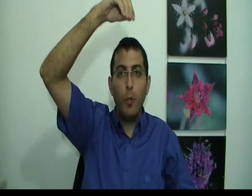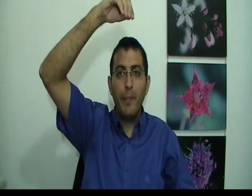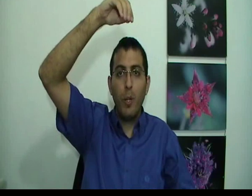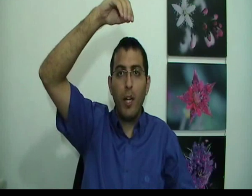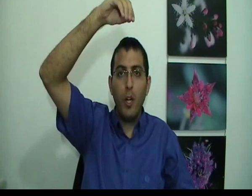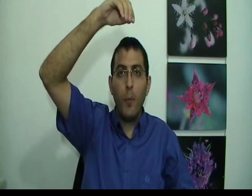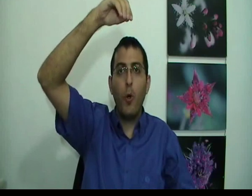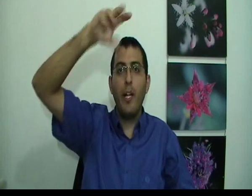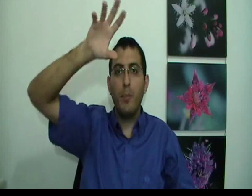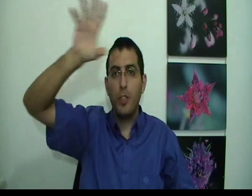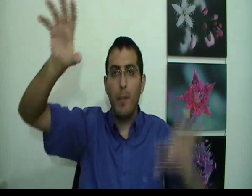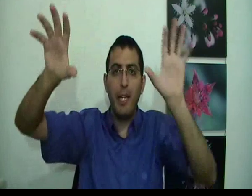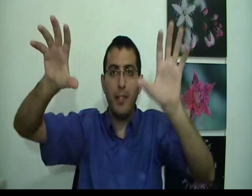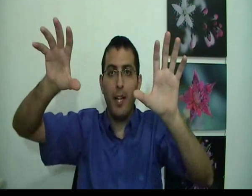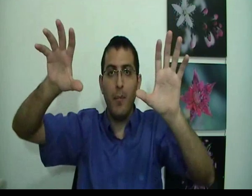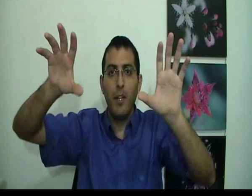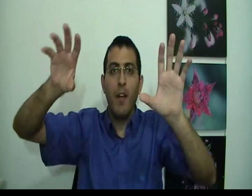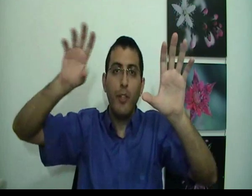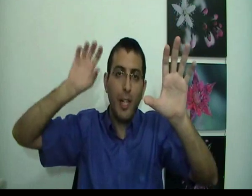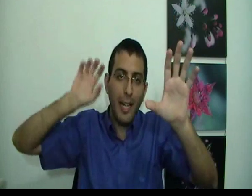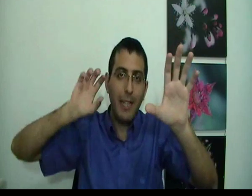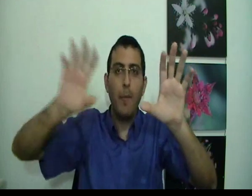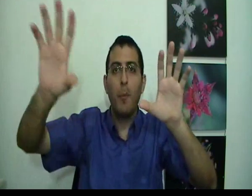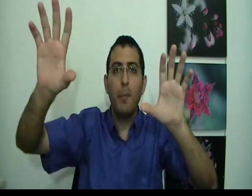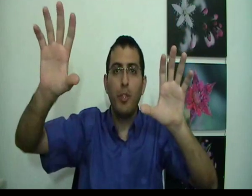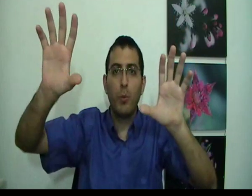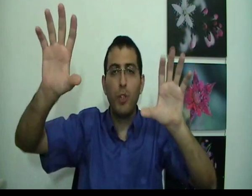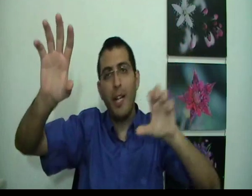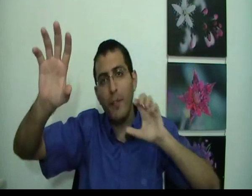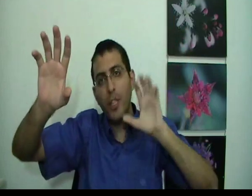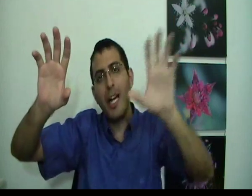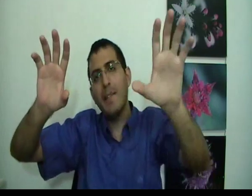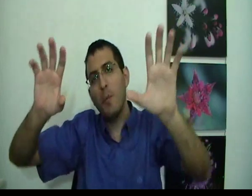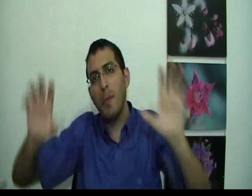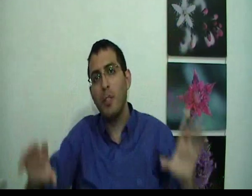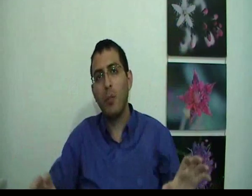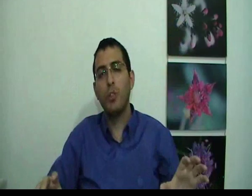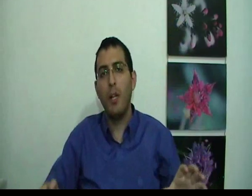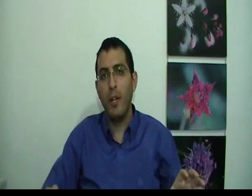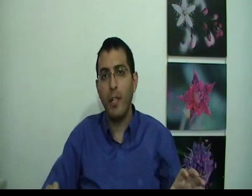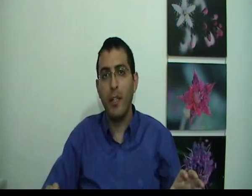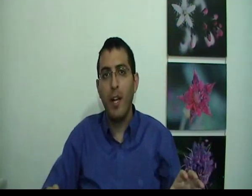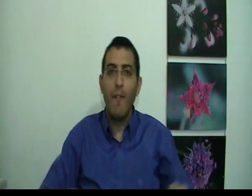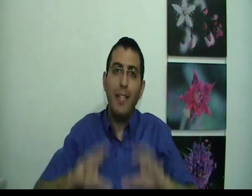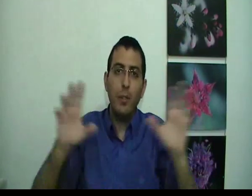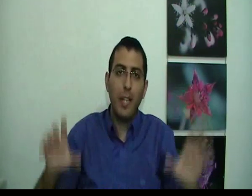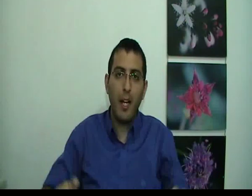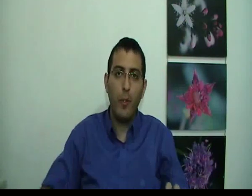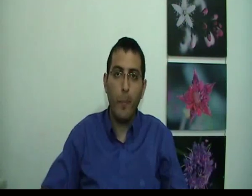בתוך חלום חולם שני בני אדם ושל אחד מומלביש את התחושה עני ושל אחד אם הוא מלמיש את התחושה לא אני ואז נוצר החלום